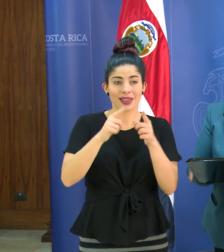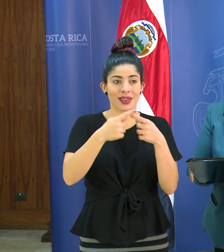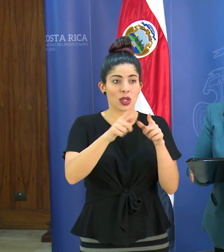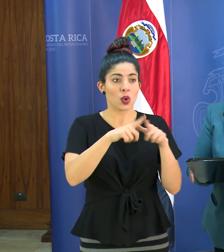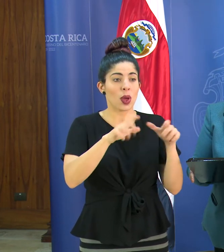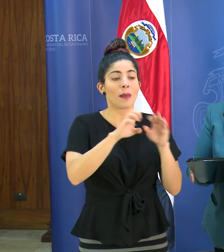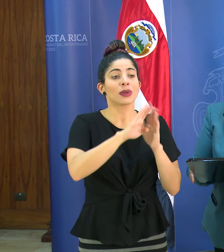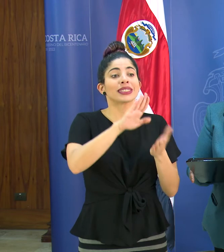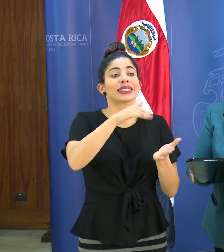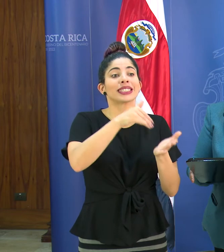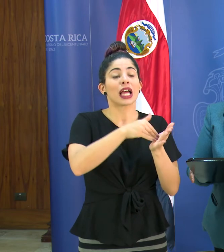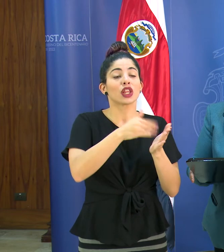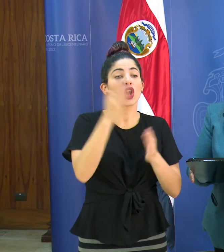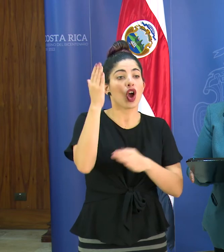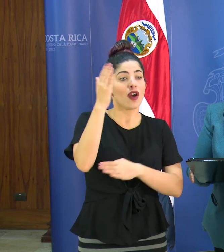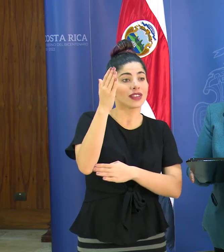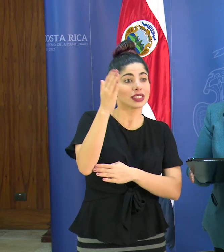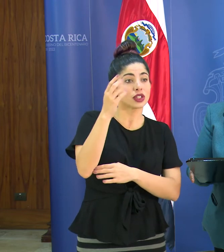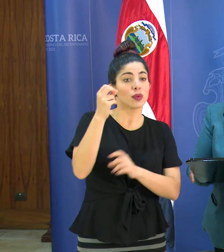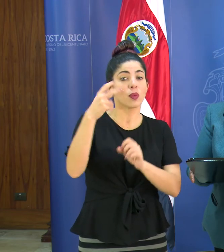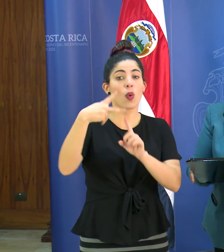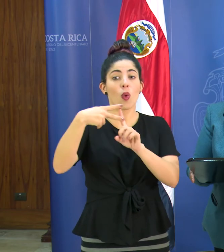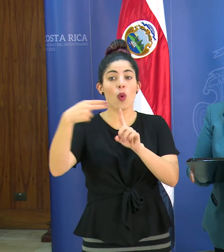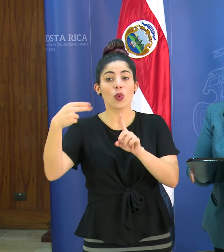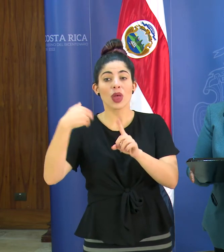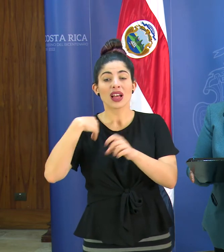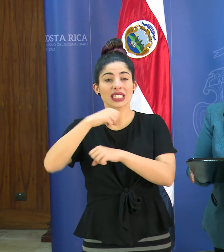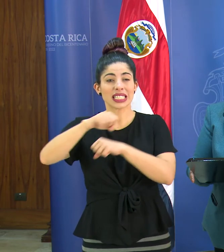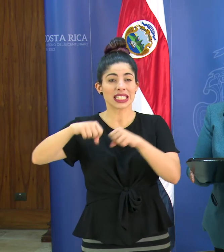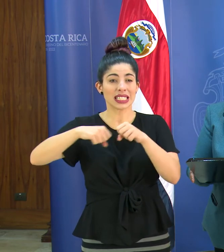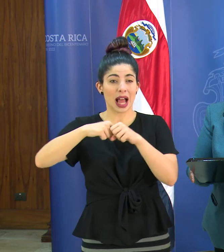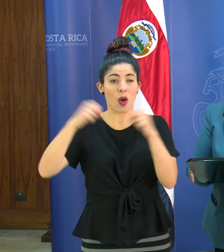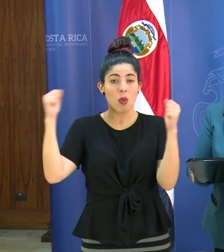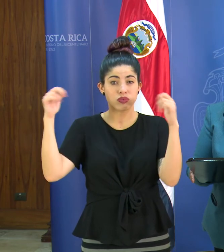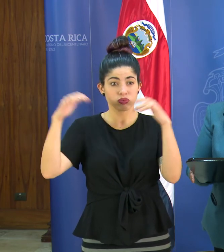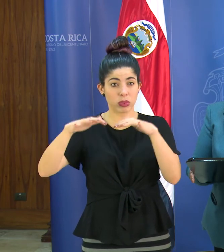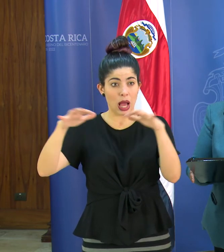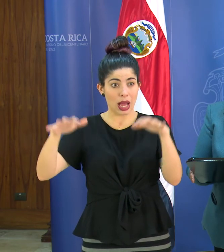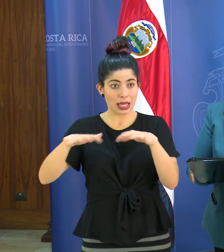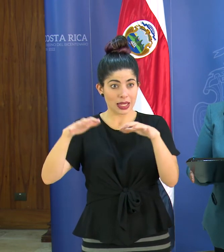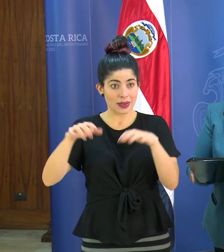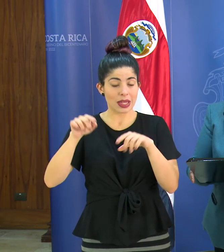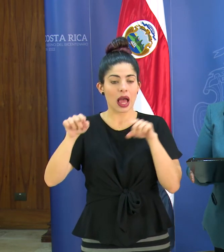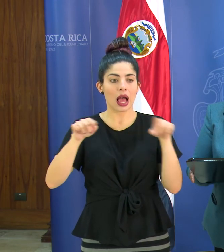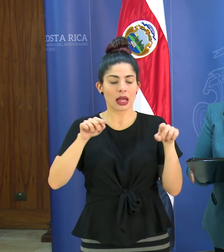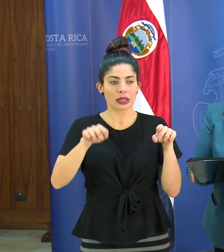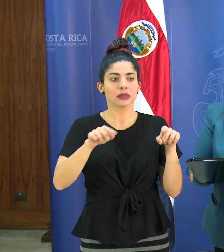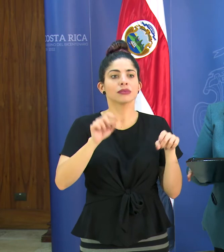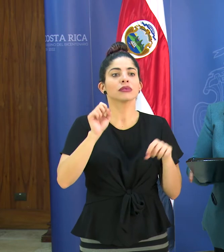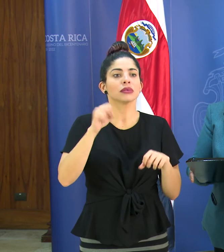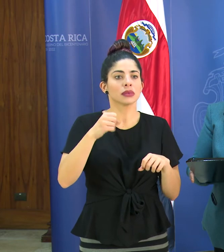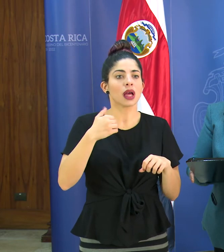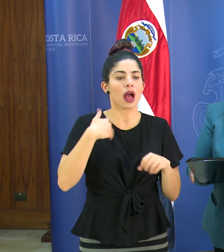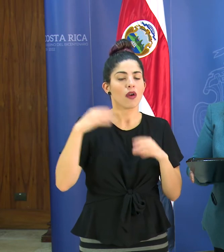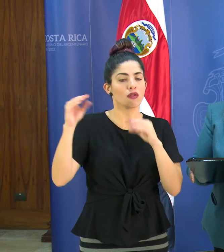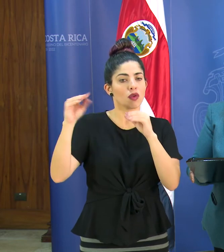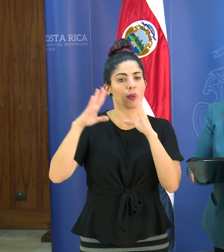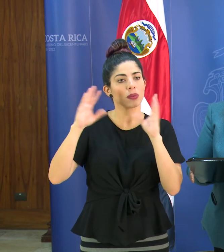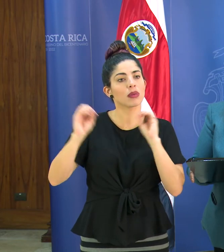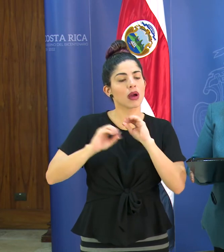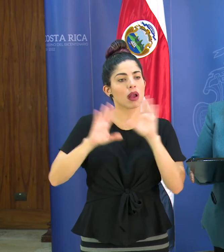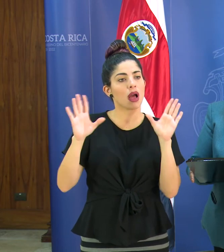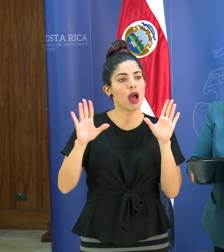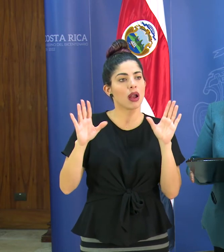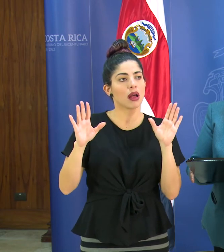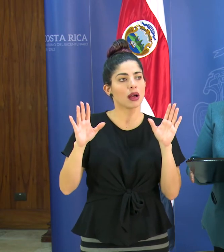como el centro de convenciones como hoteles que tienen salones para hacer eventos si tenemos la información clara